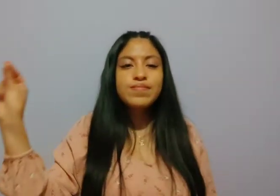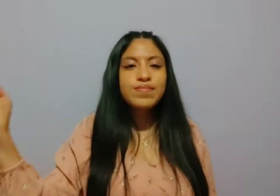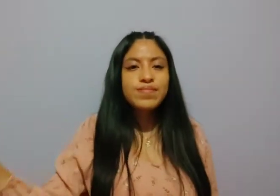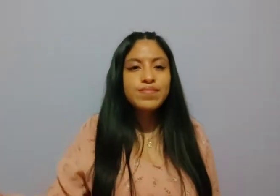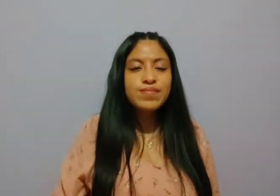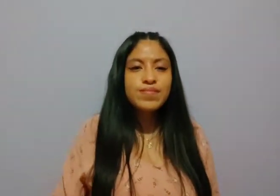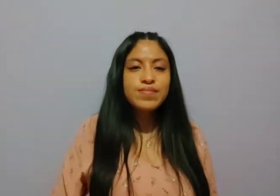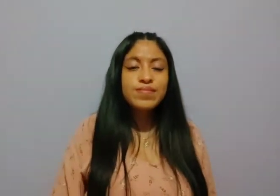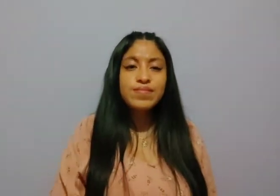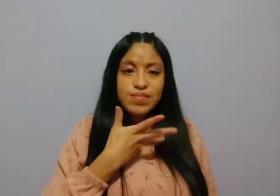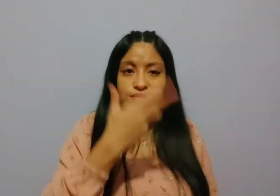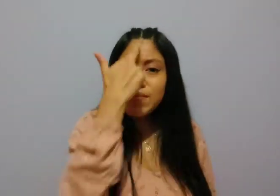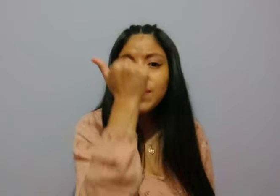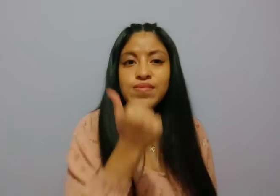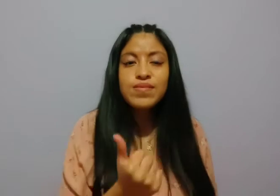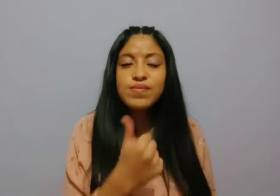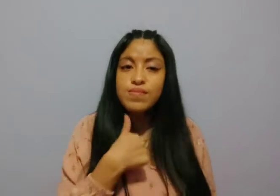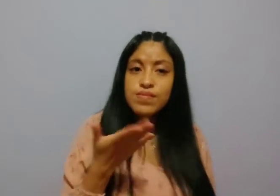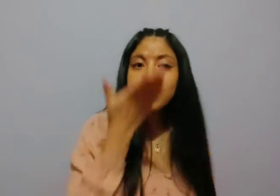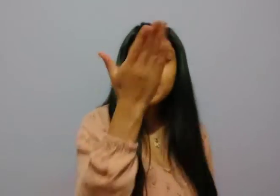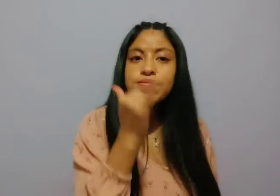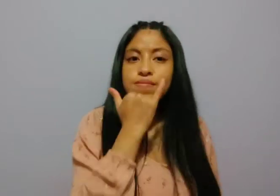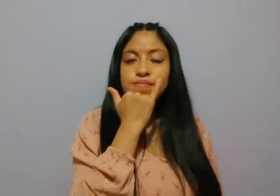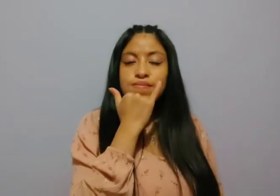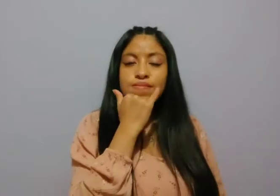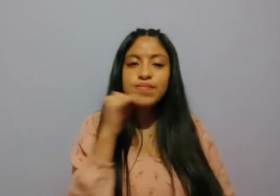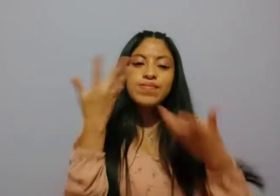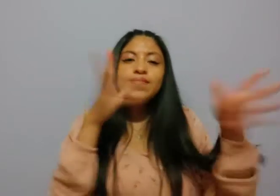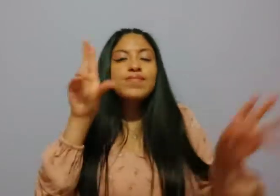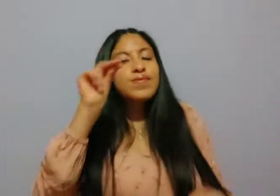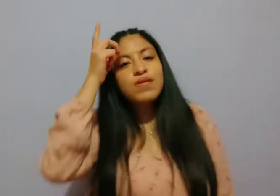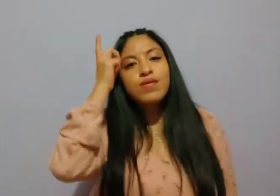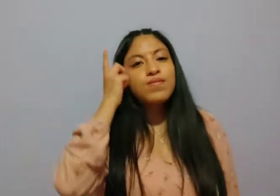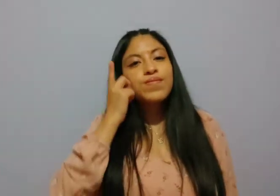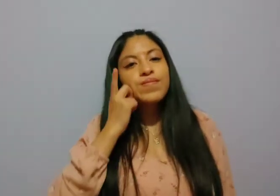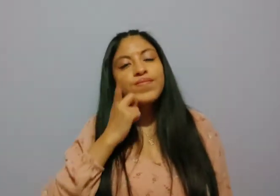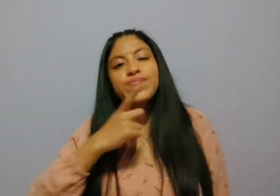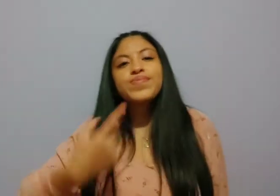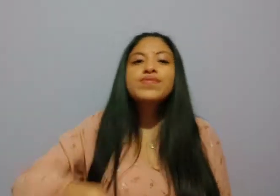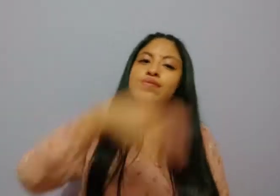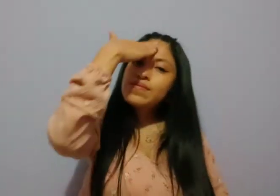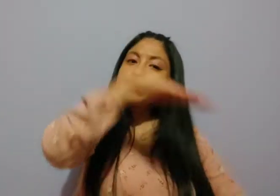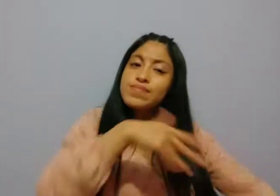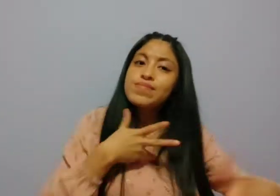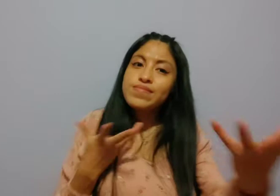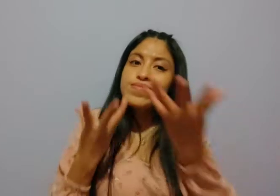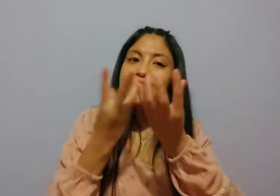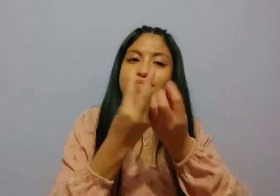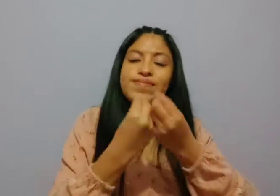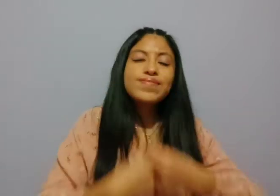Y no eres la razón, solo pido perdón Ya ni duermo al saber que a mi